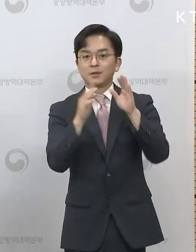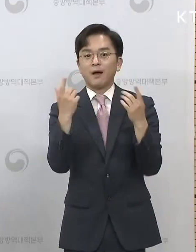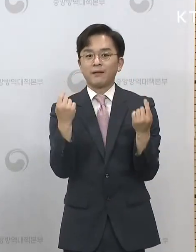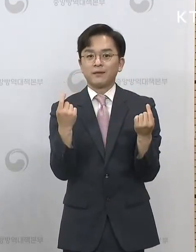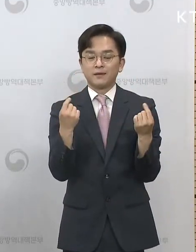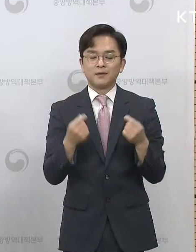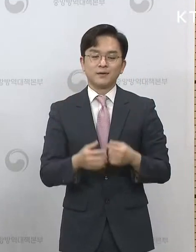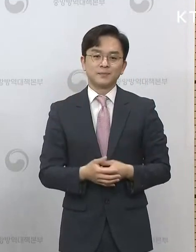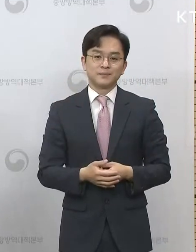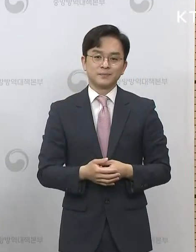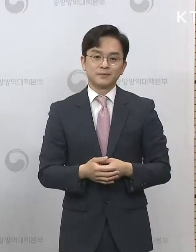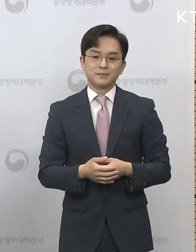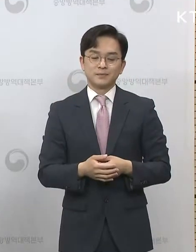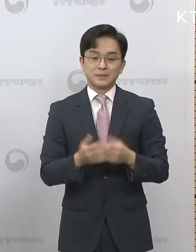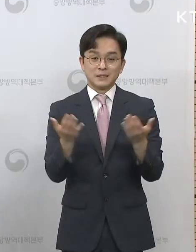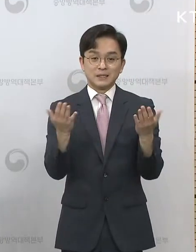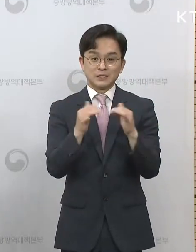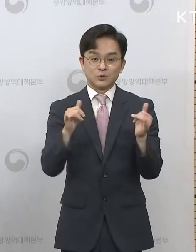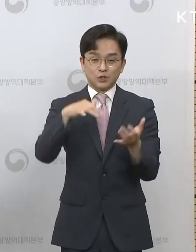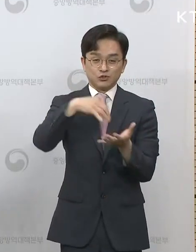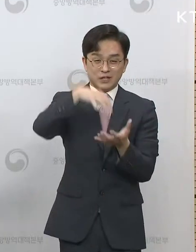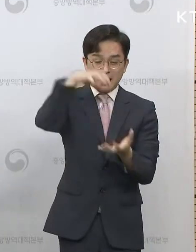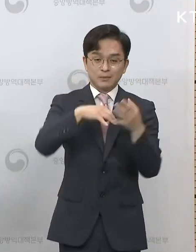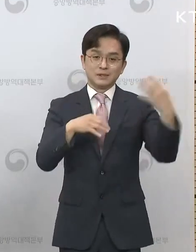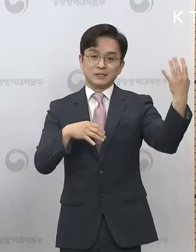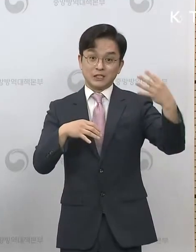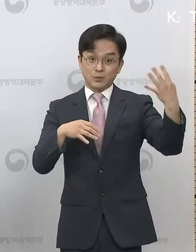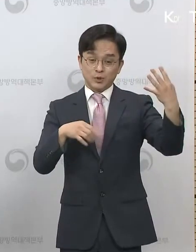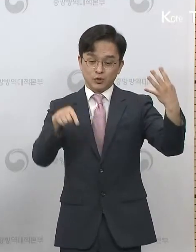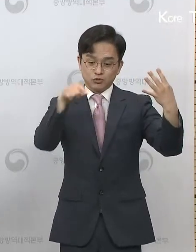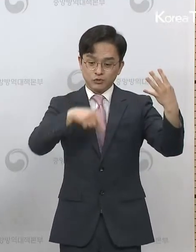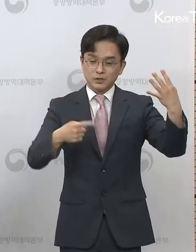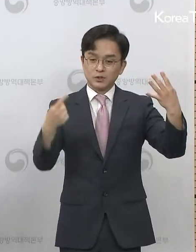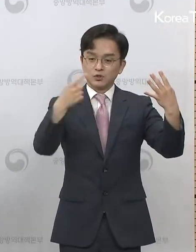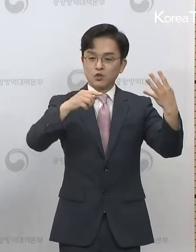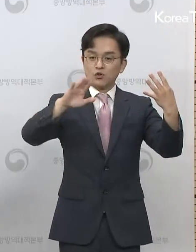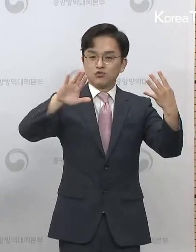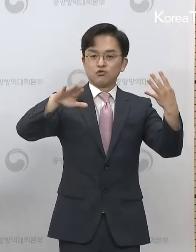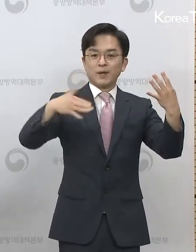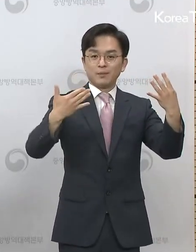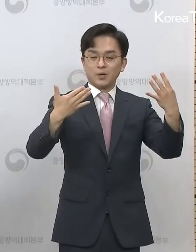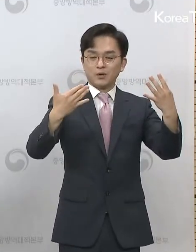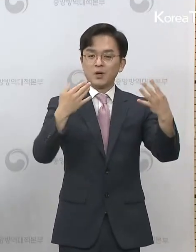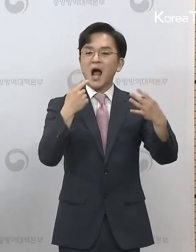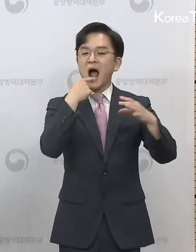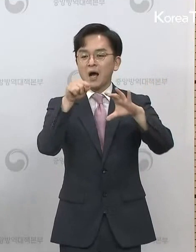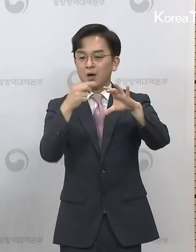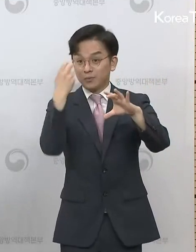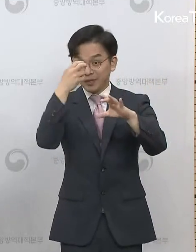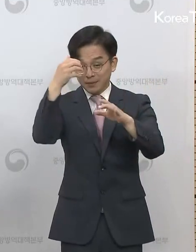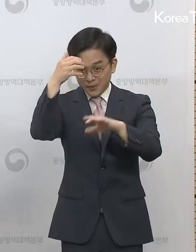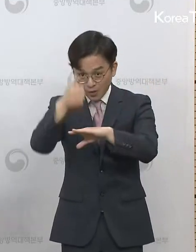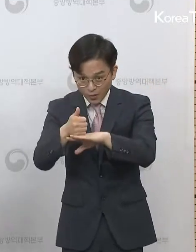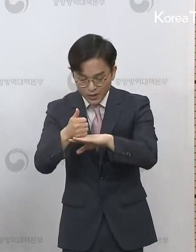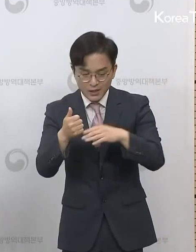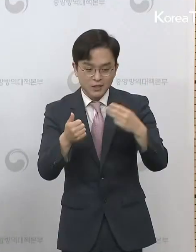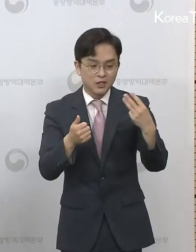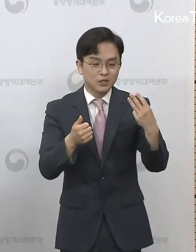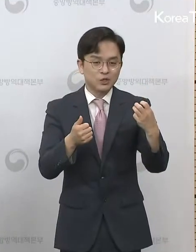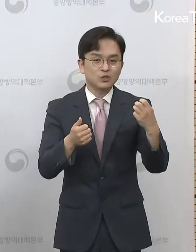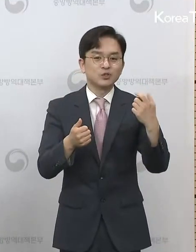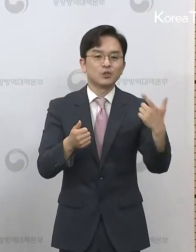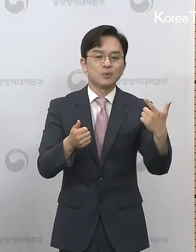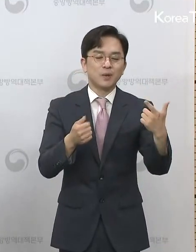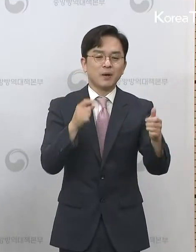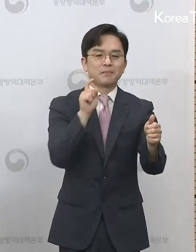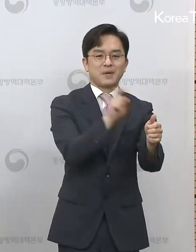상황입니다. 4천 명 정도의 노출로 보고 한 1920명 정도가 검사를 시행해서 현재까지는 36명이 양성으로